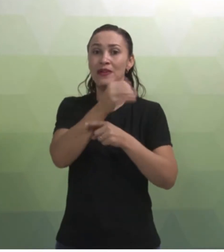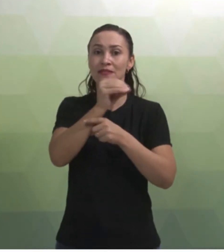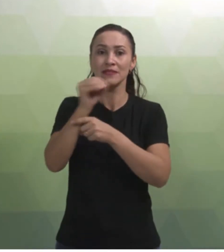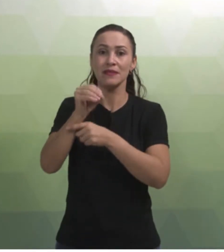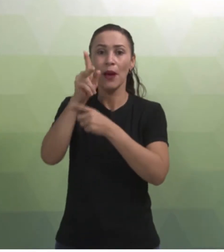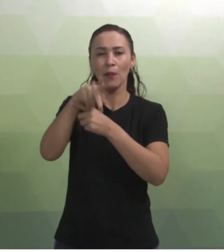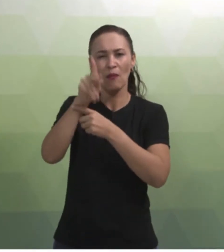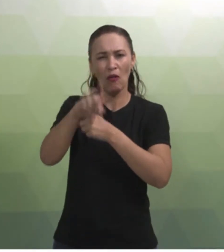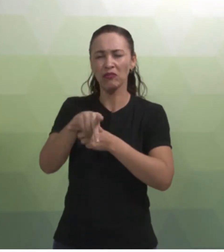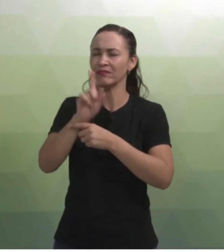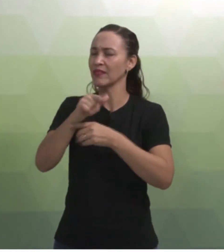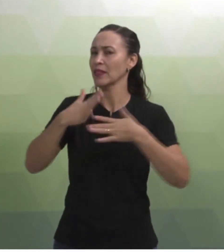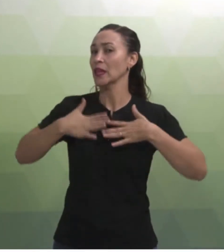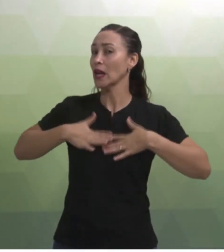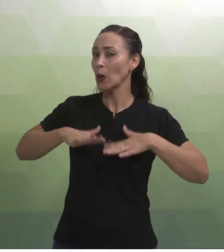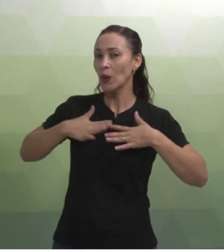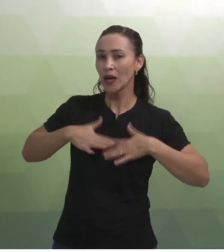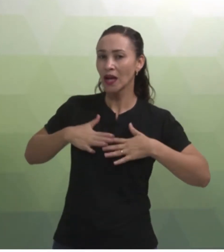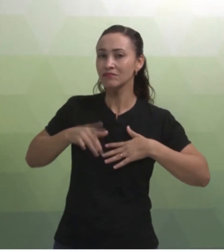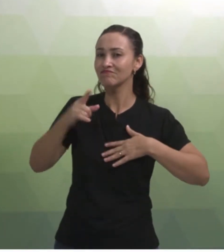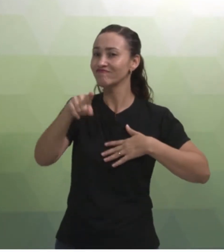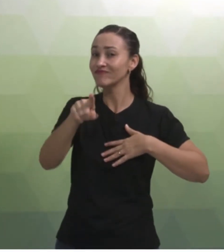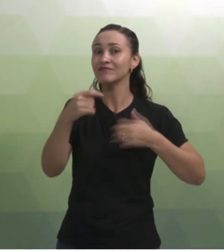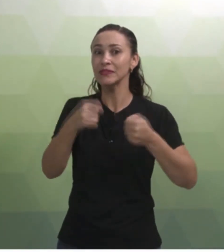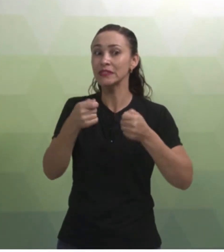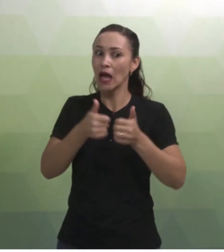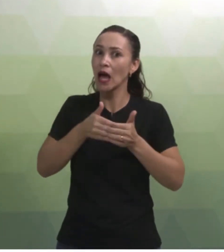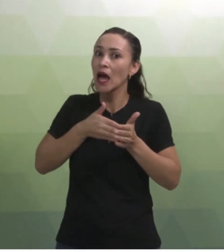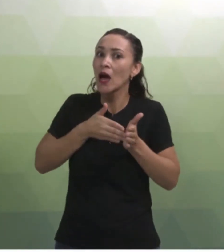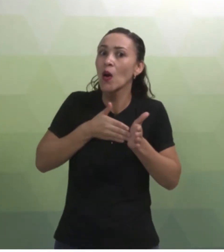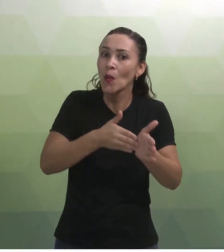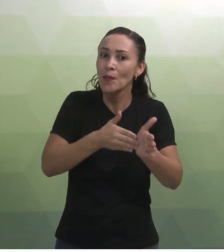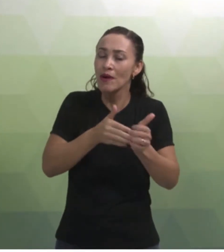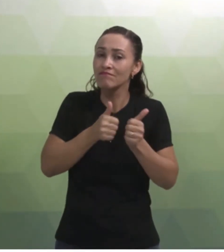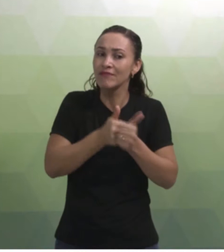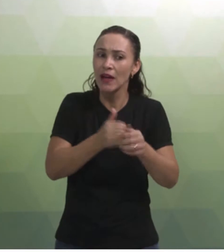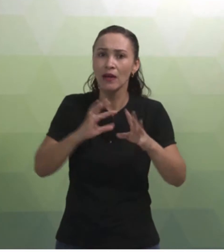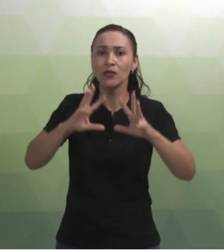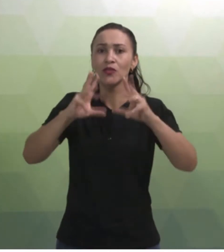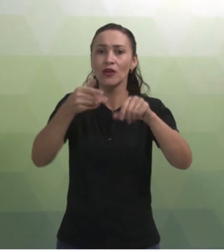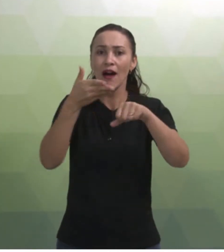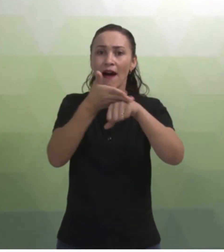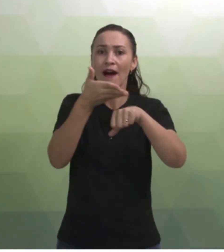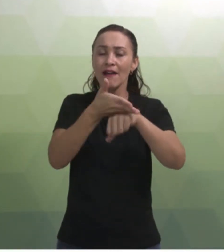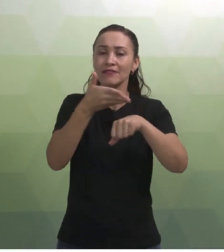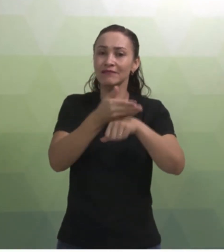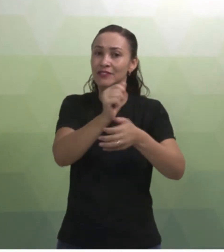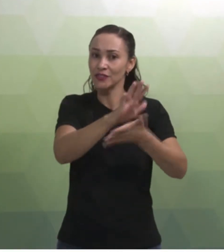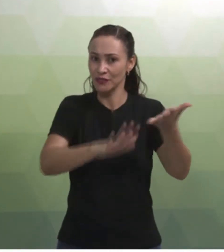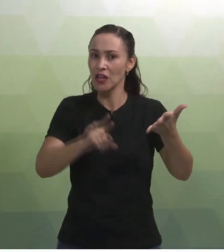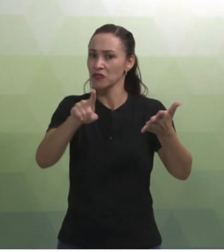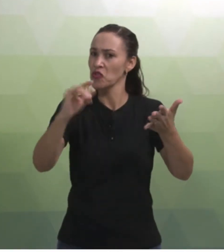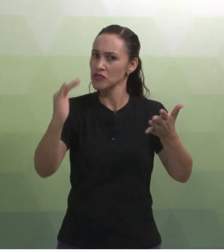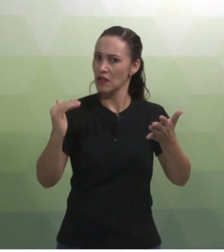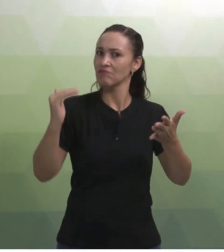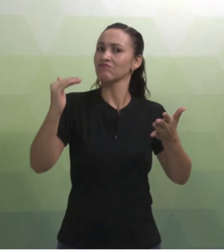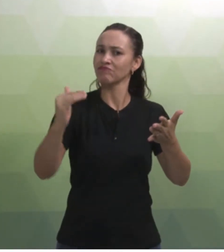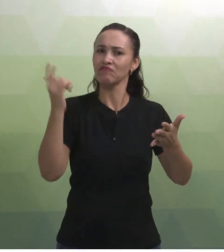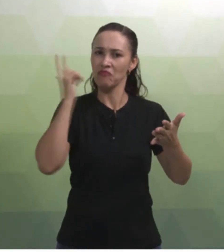ok? Então, super tranquilo. Basta que você acompanhe e participe de todas as atividades, que você obterá êxito, ok?